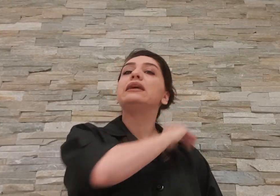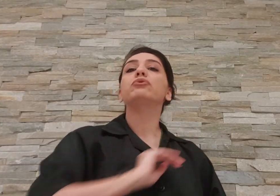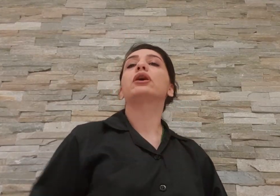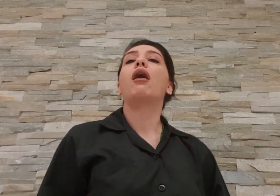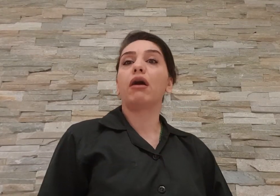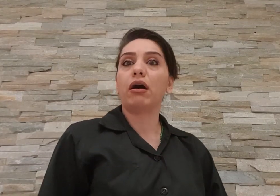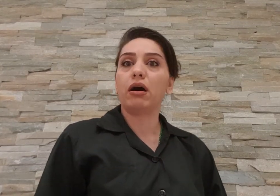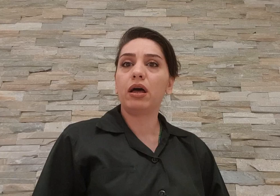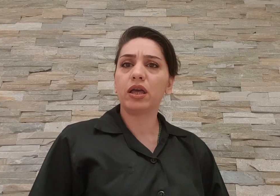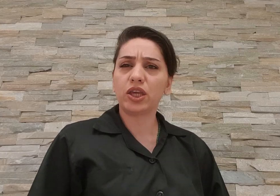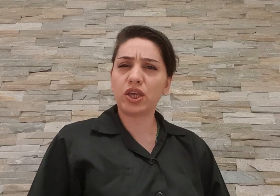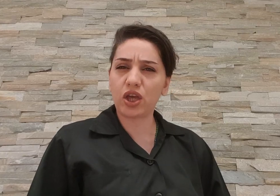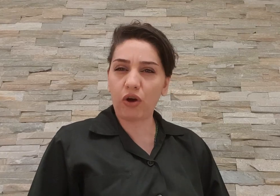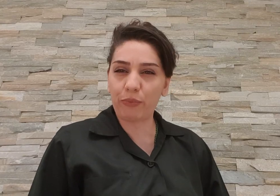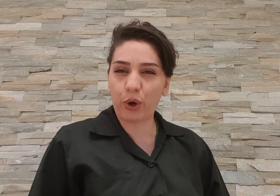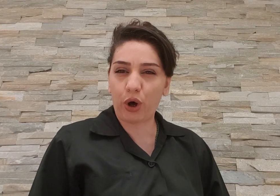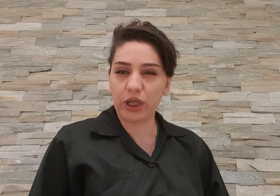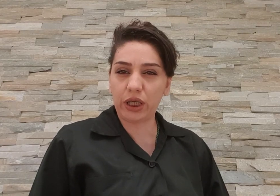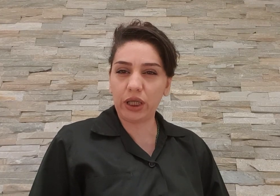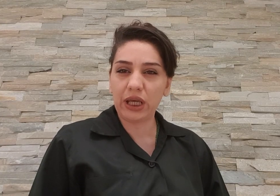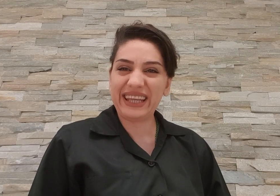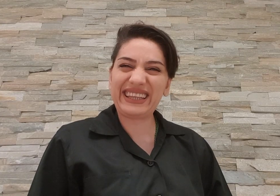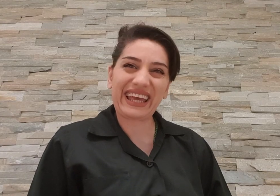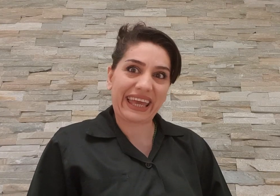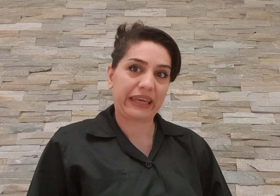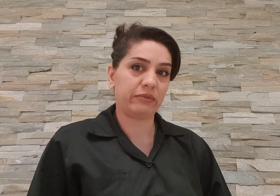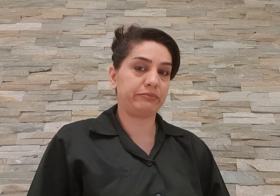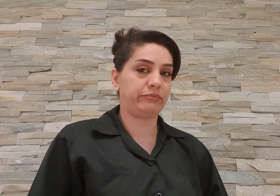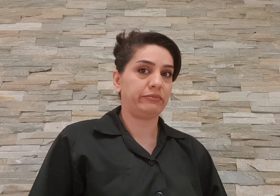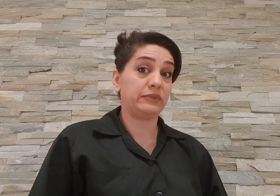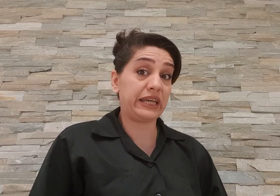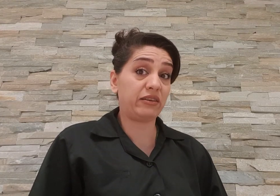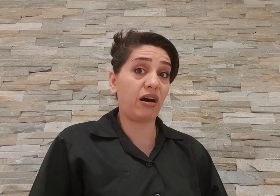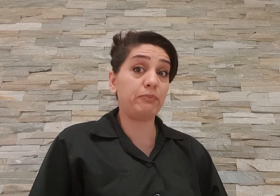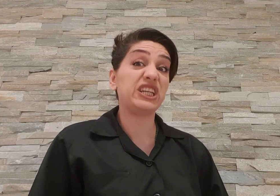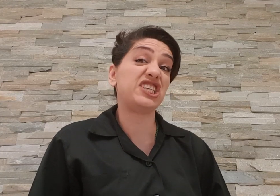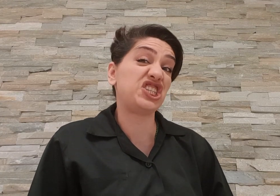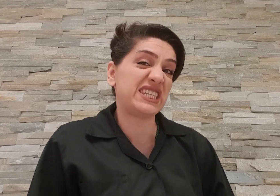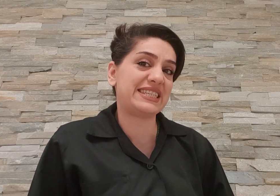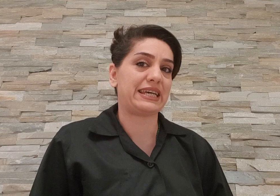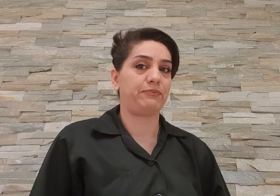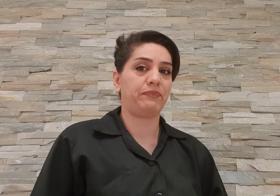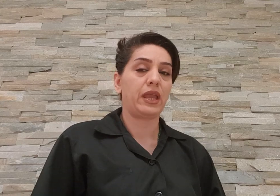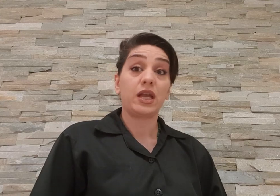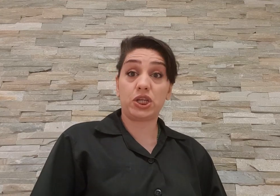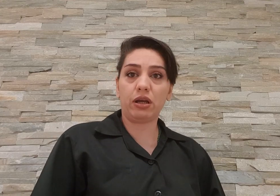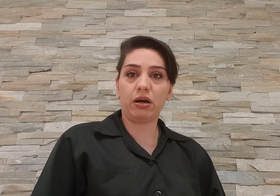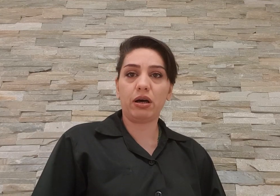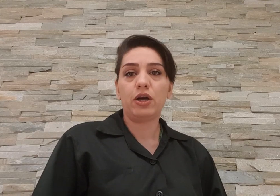این بود که آقا کتاب خانی تخه کتاب جیزه چرا؟